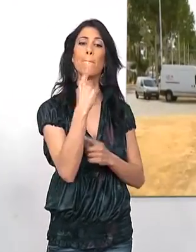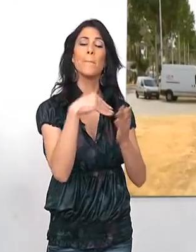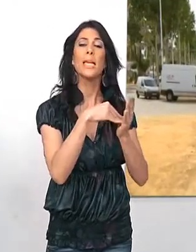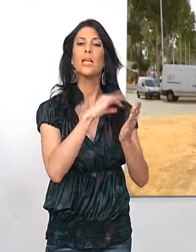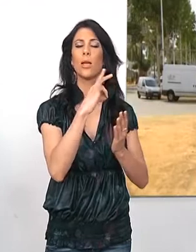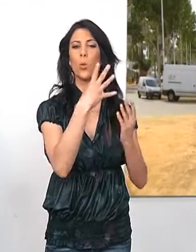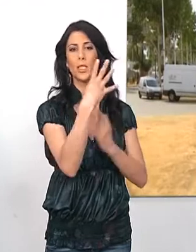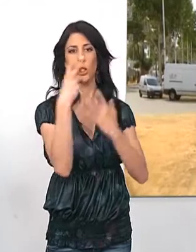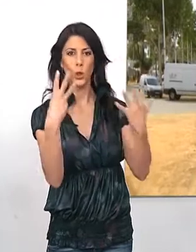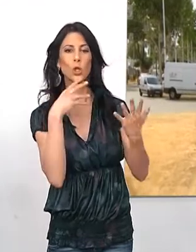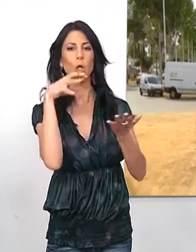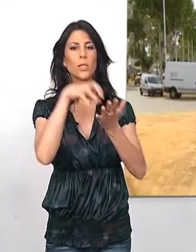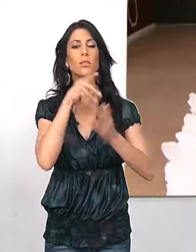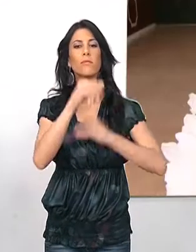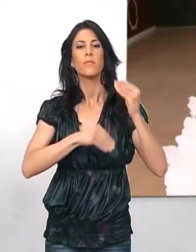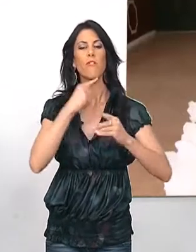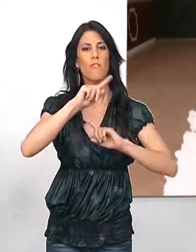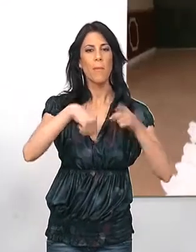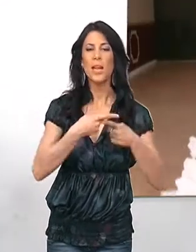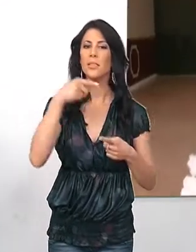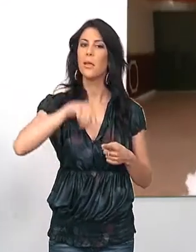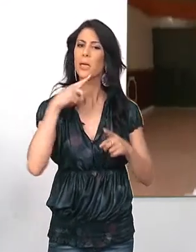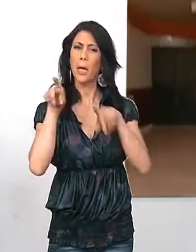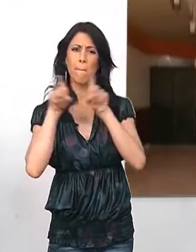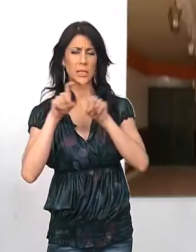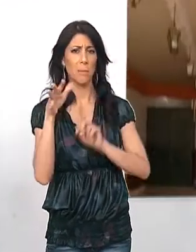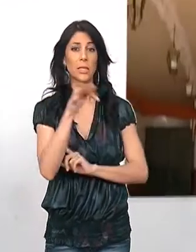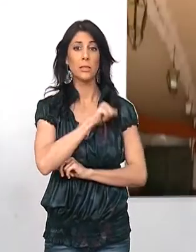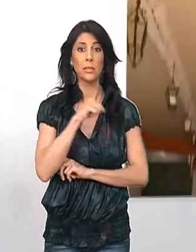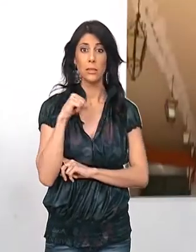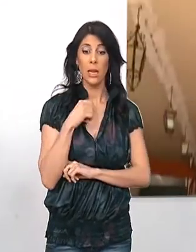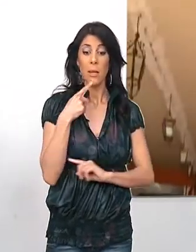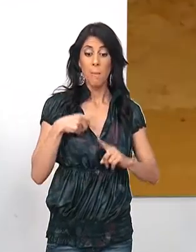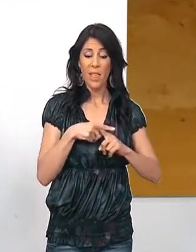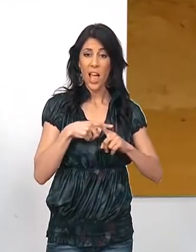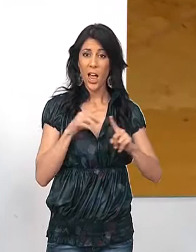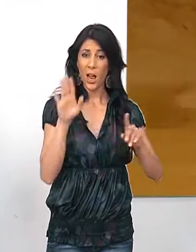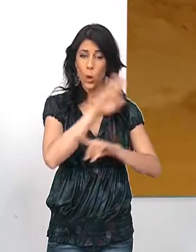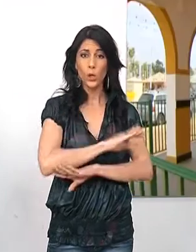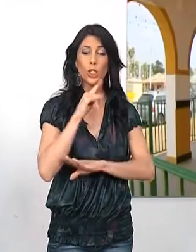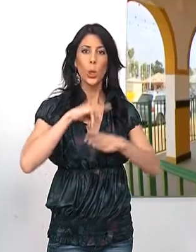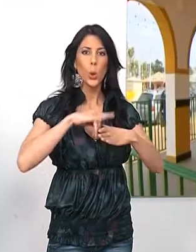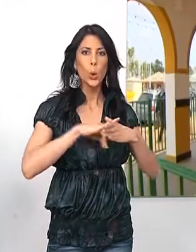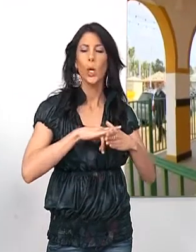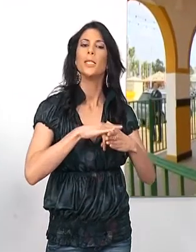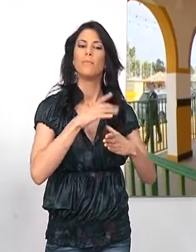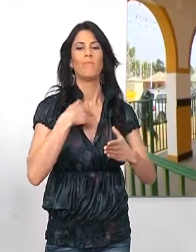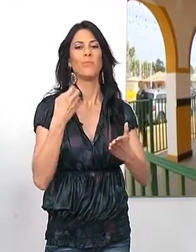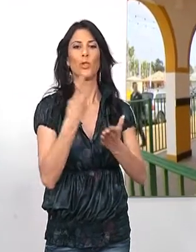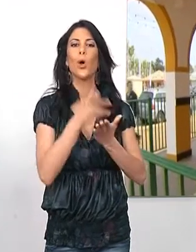casetas familiares, de empresas, asociaciones y particulares que desde la medianoche del lunes vivirán la 165 edición de estas